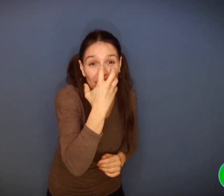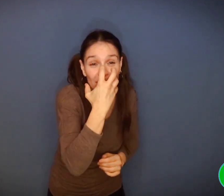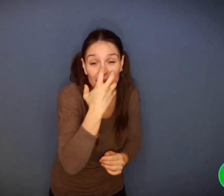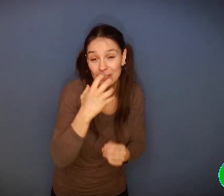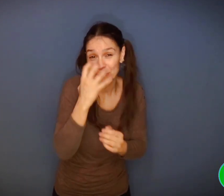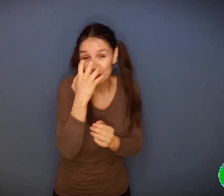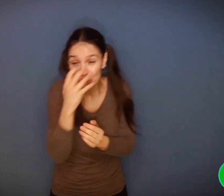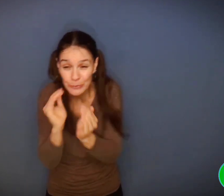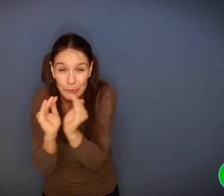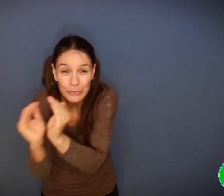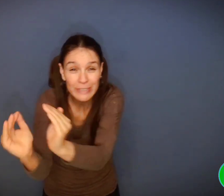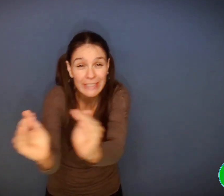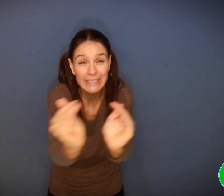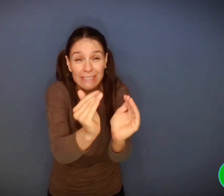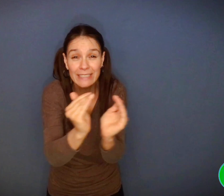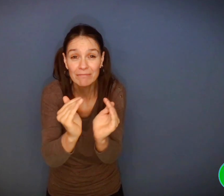truies, porcelets,